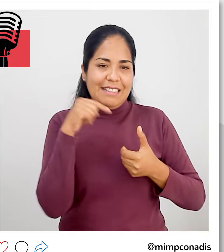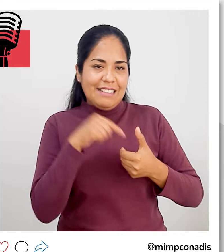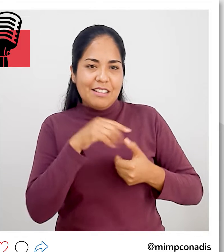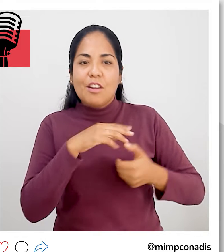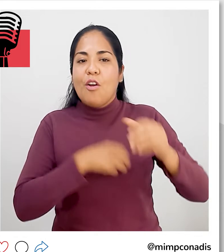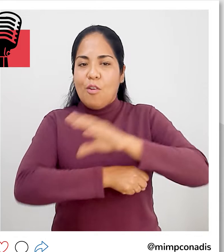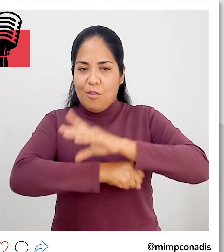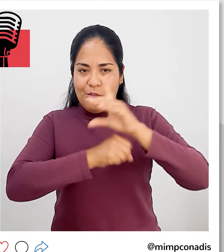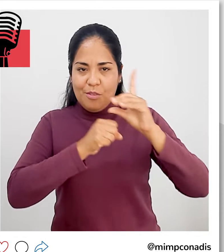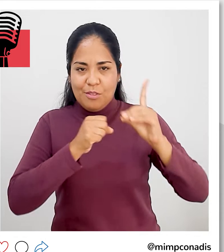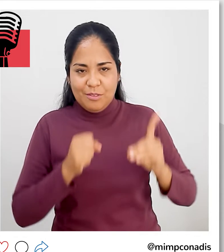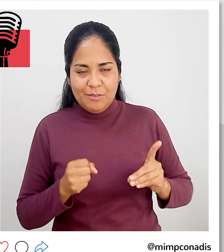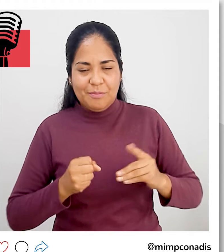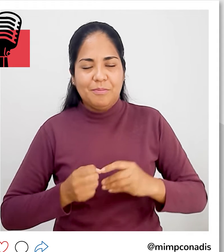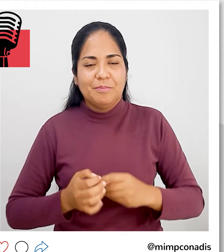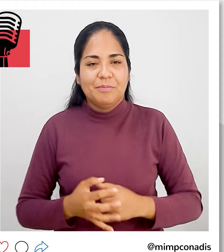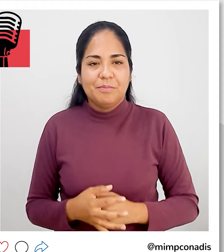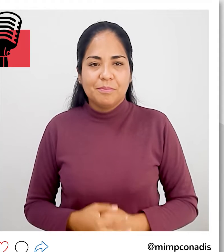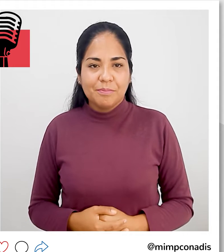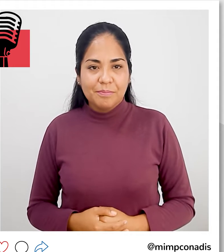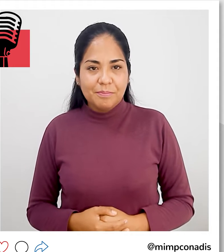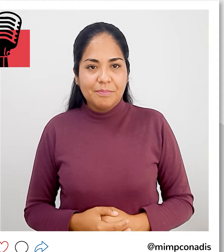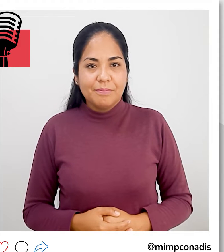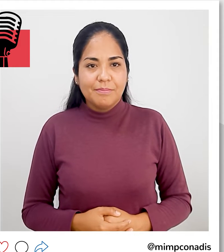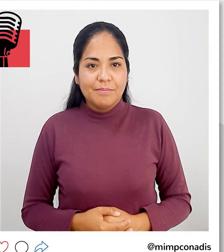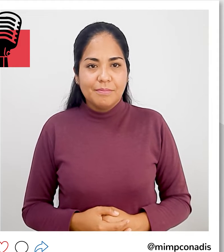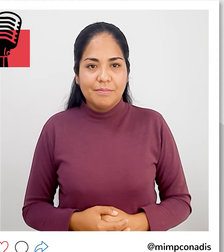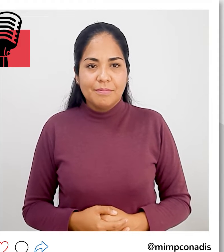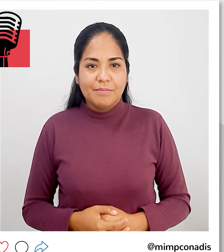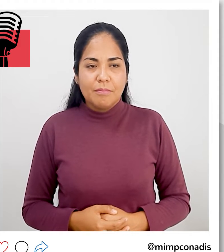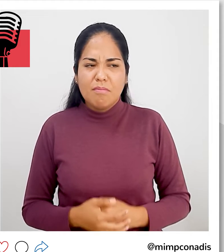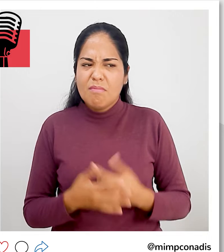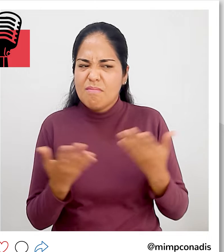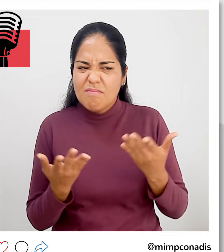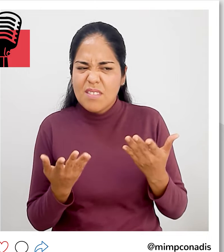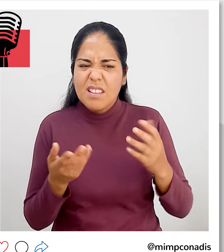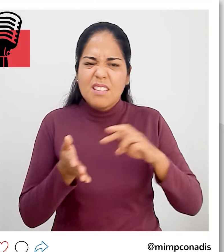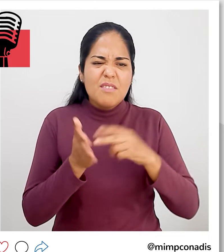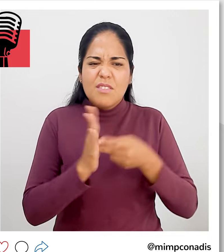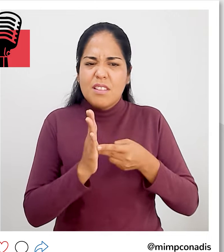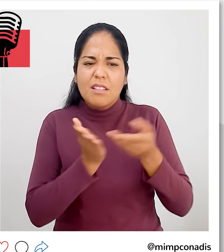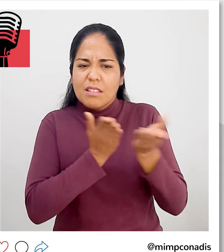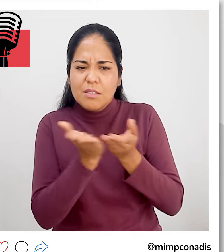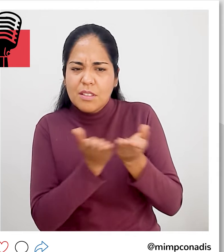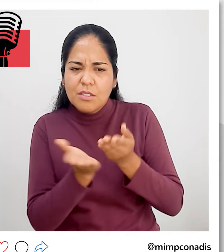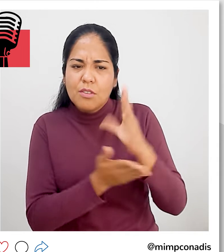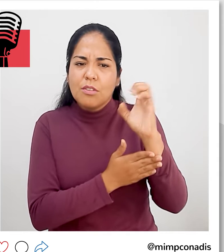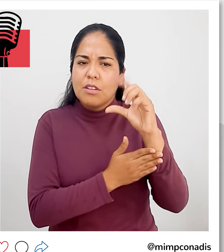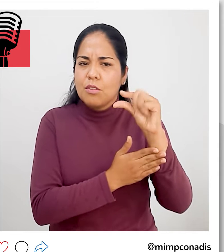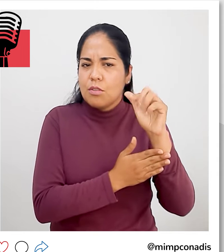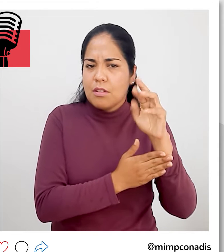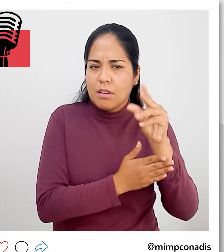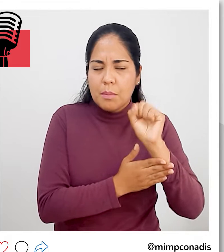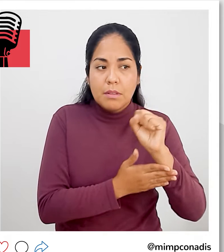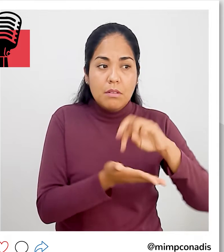Registro del Consejo Nacional para la Integración de la Persona con Discapacidad. Se trata del servicio de secogramas que